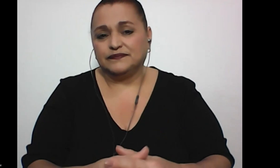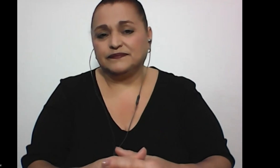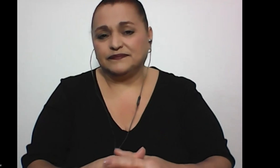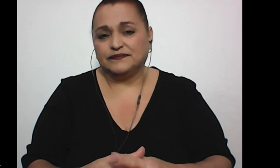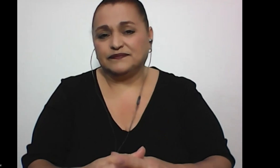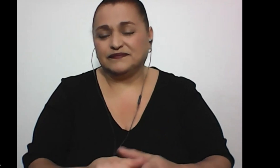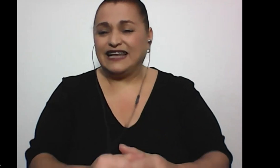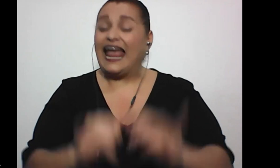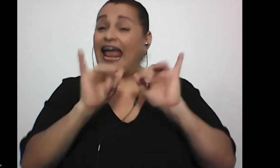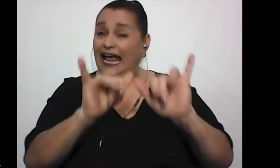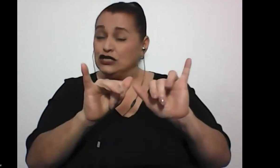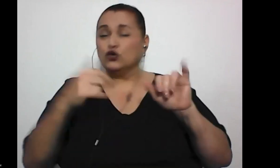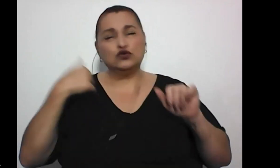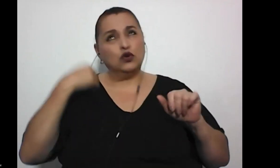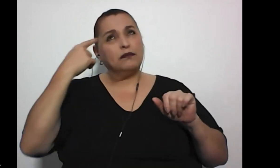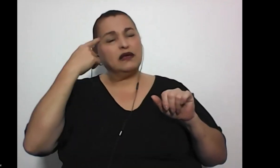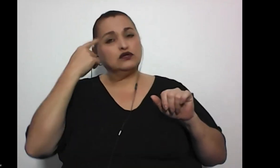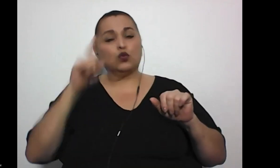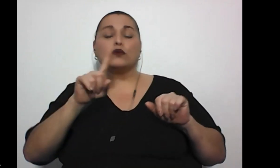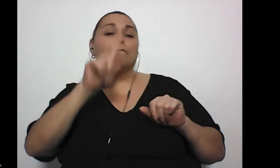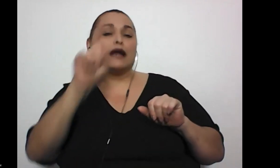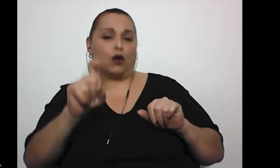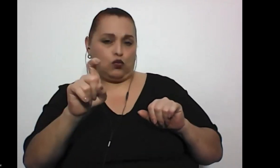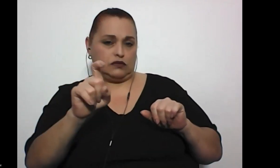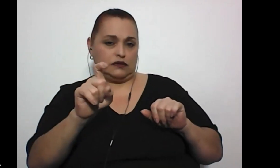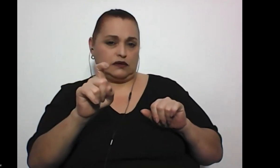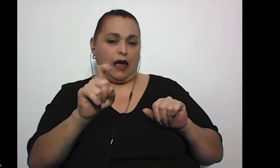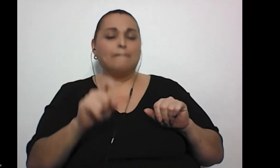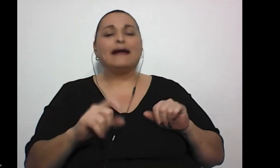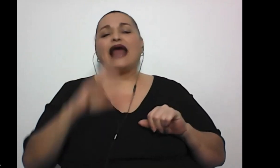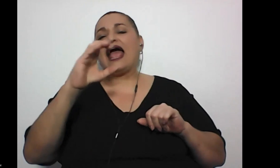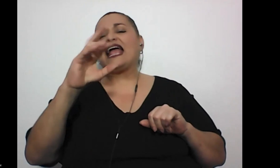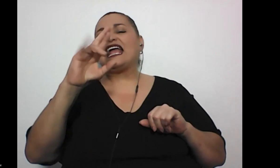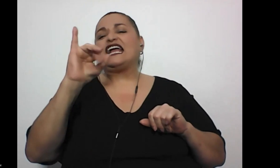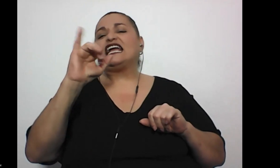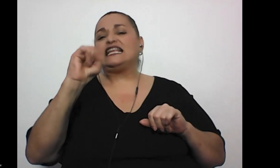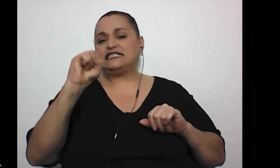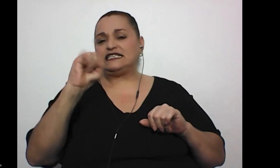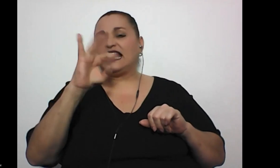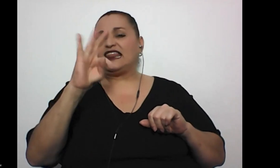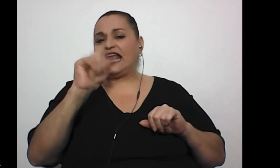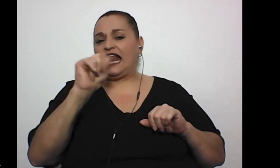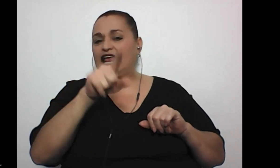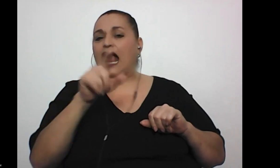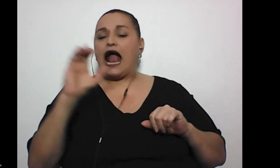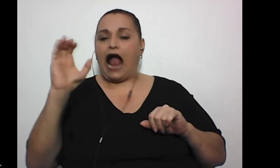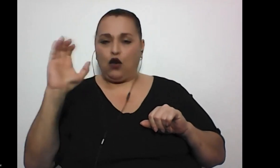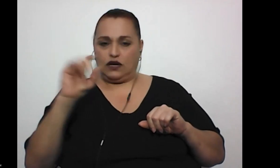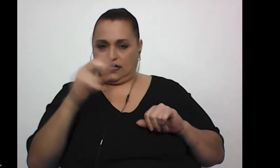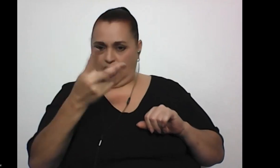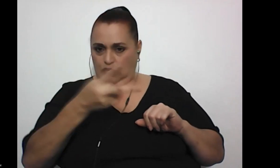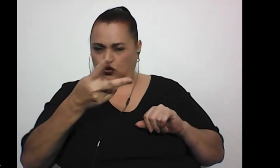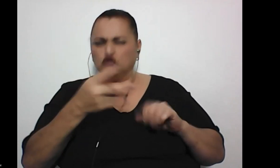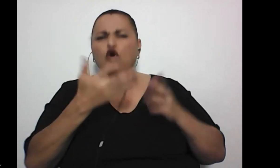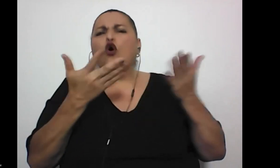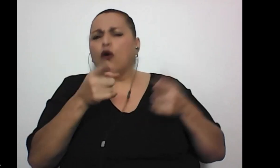esto me lleva a una pregunta tal vez para, para Christel y para Carolina también en relación a esto, a cómo